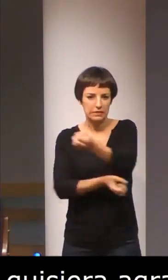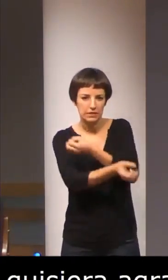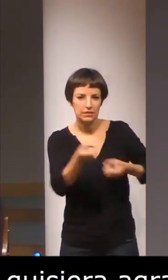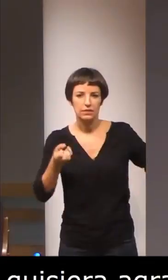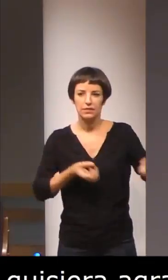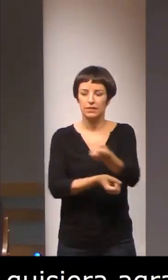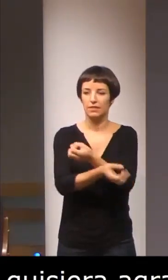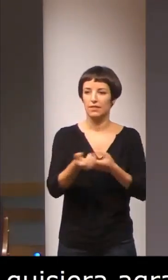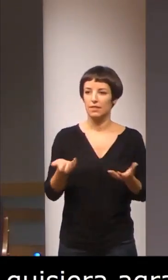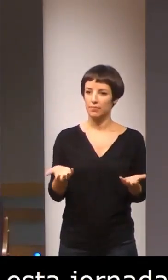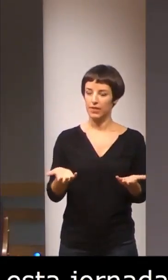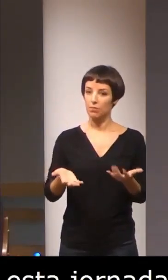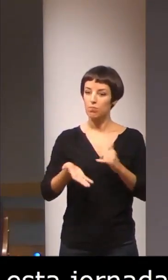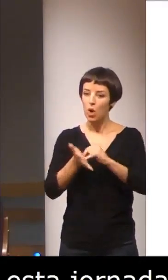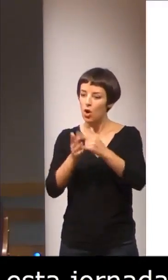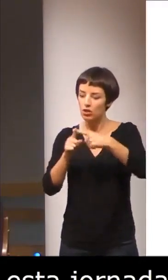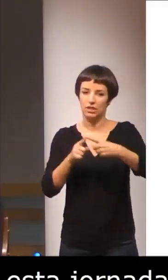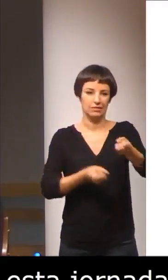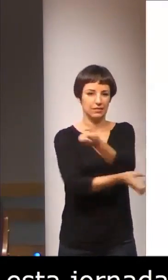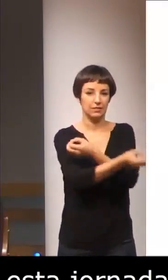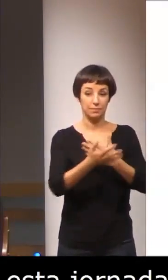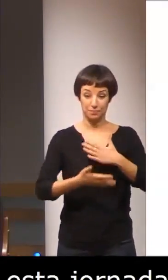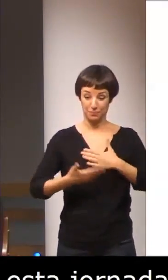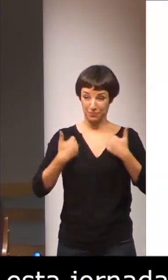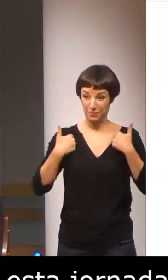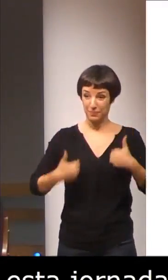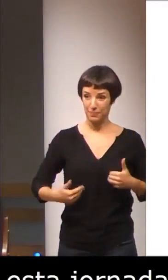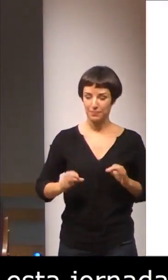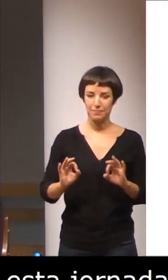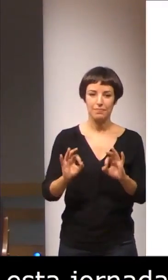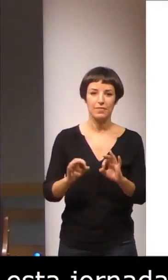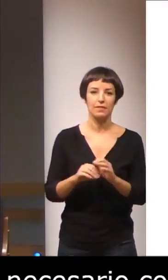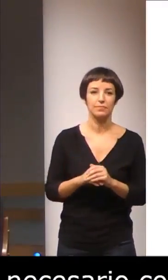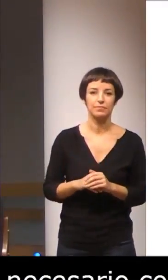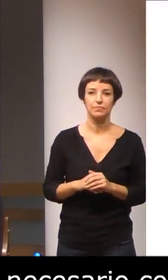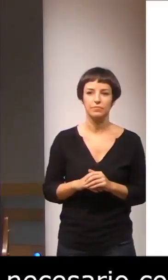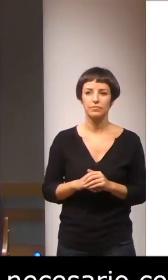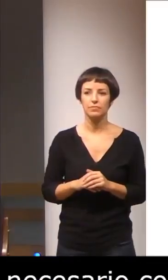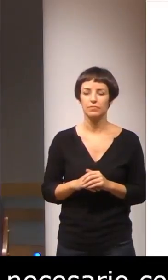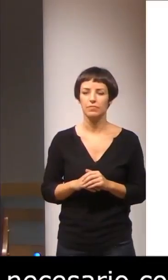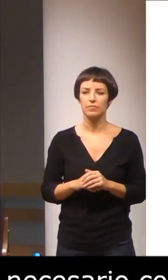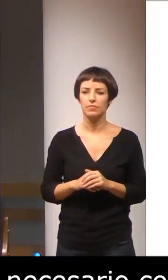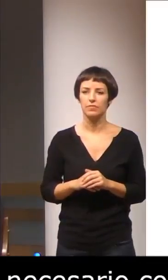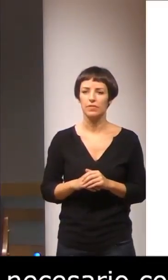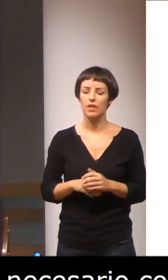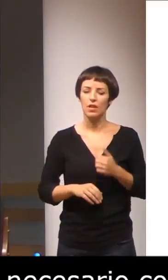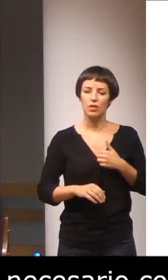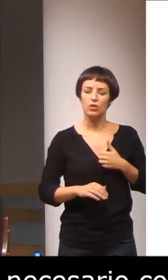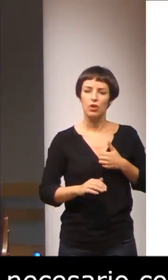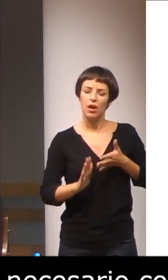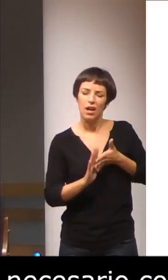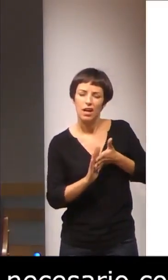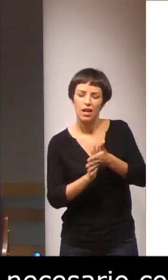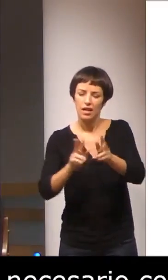proyectos. En mi caso, no os hablaré propiamente de la investigación